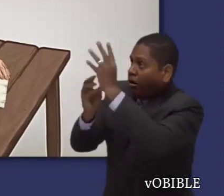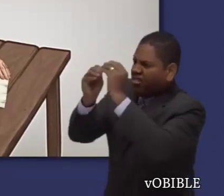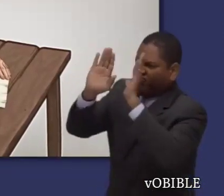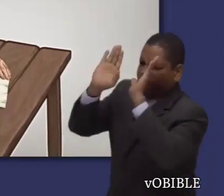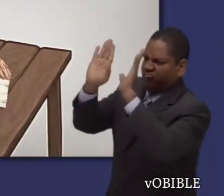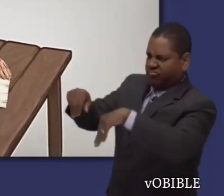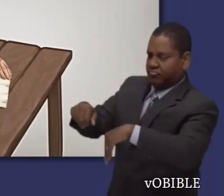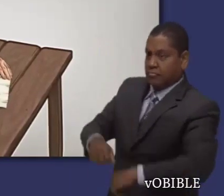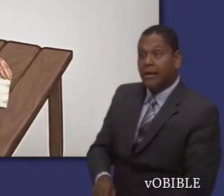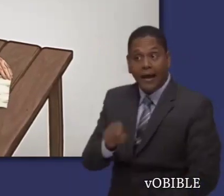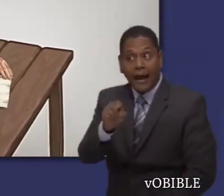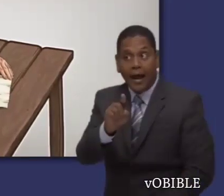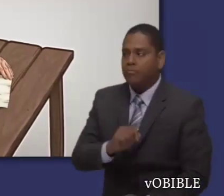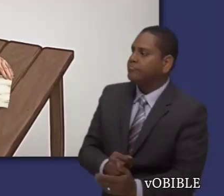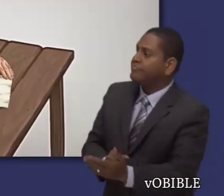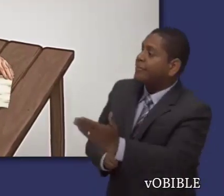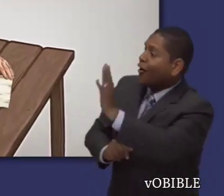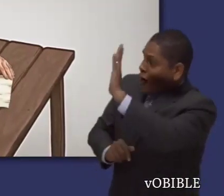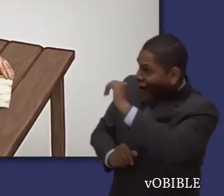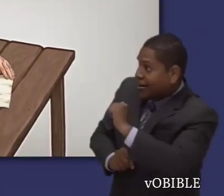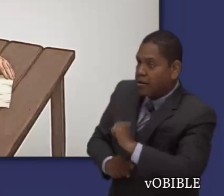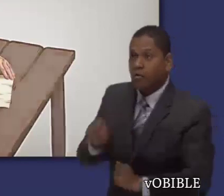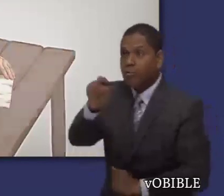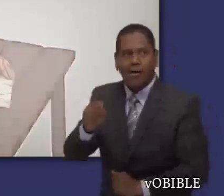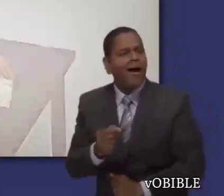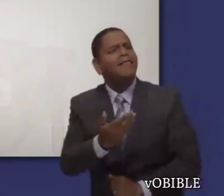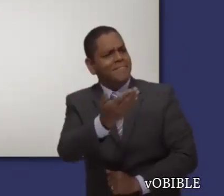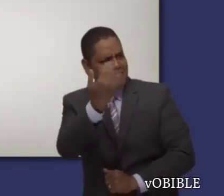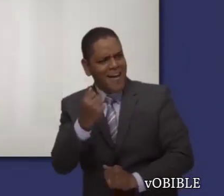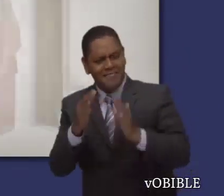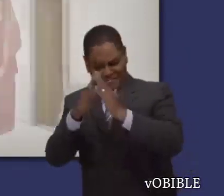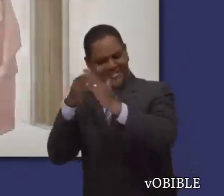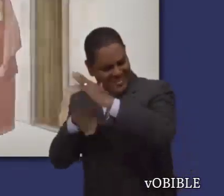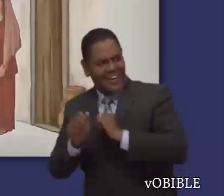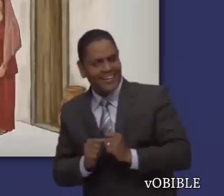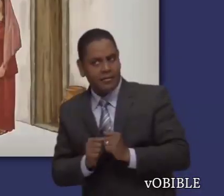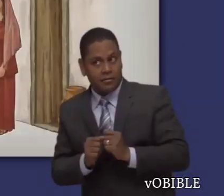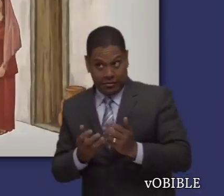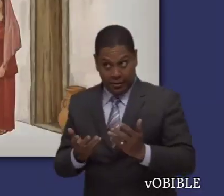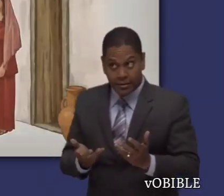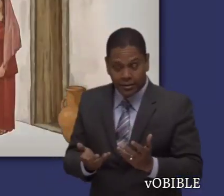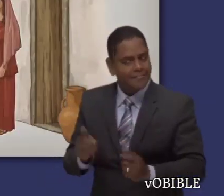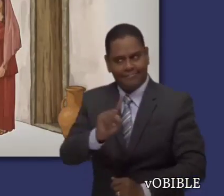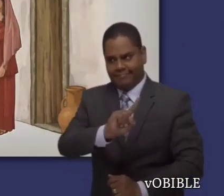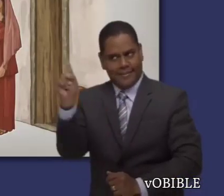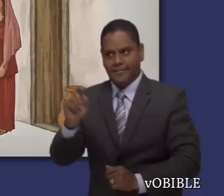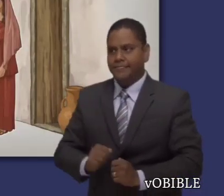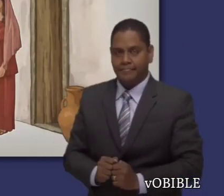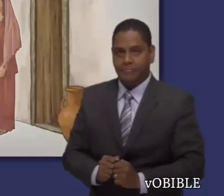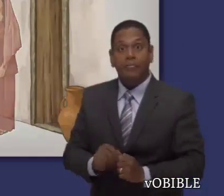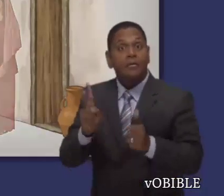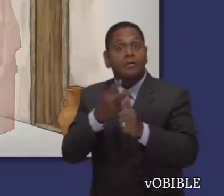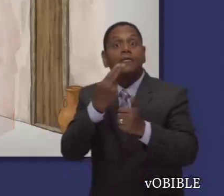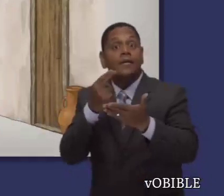sobre cualquiera que vaya más allá de las enseñanzas de Cristo. Juan ordena, no lo reciban en sus